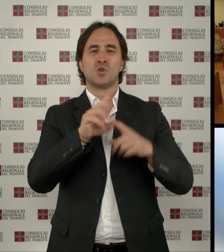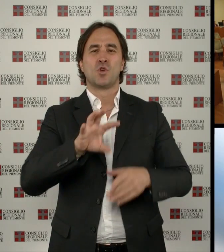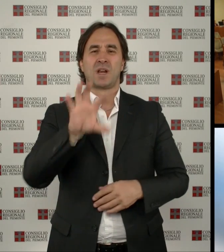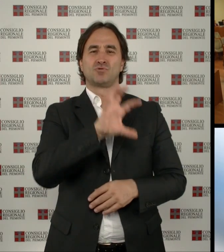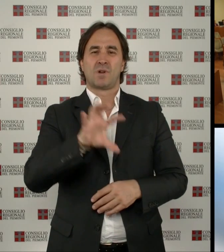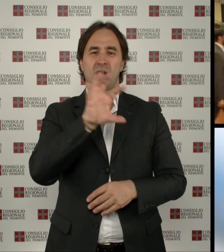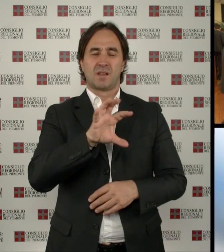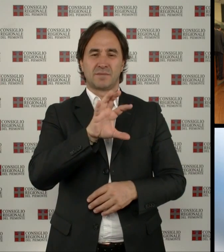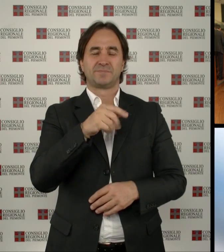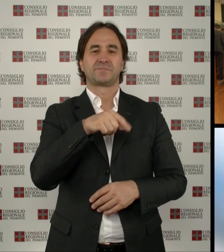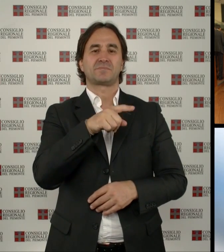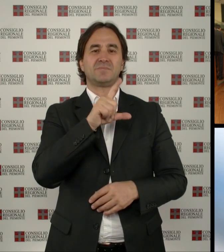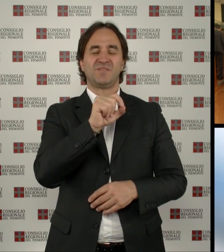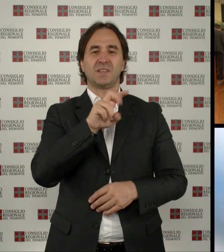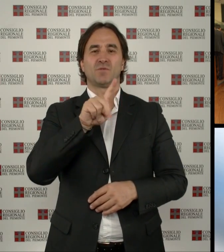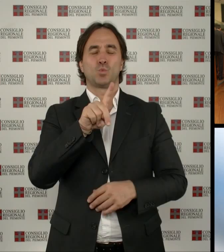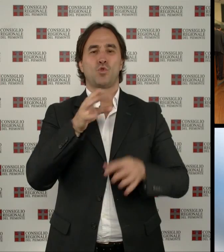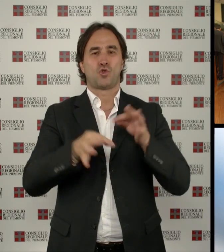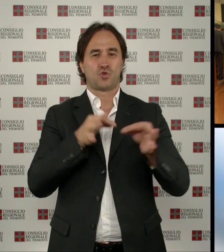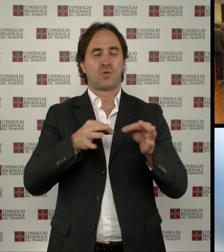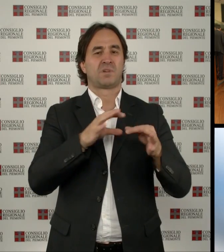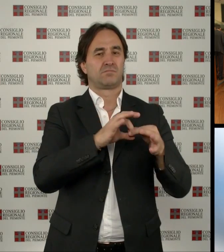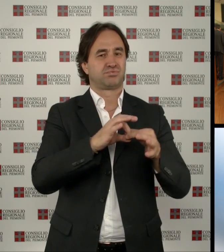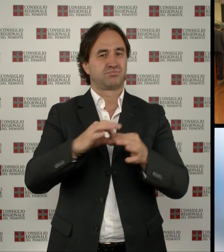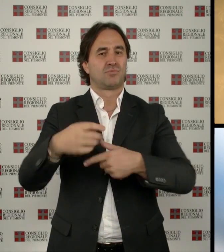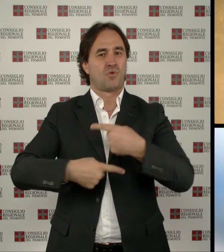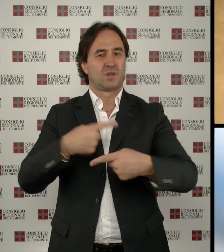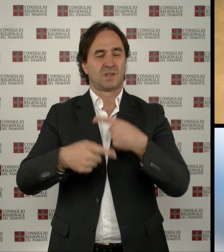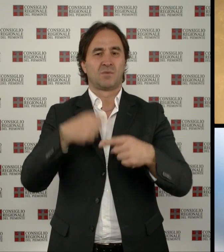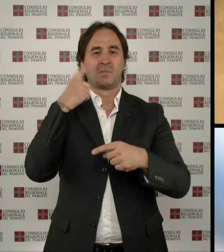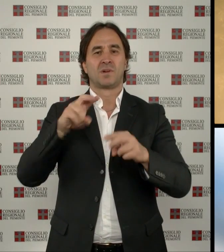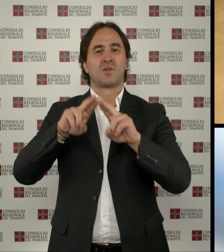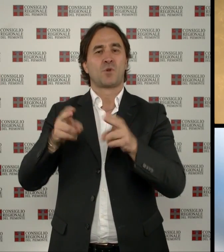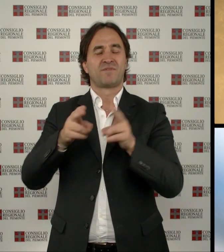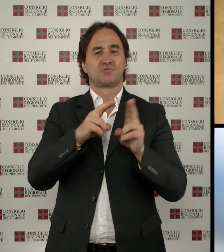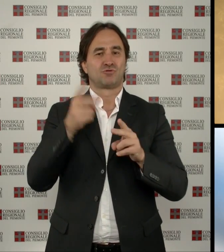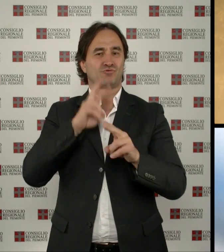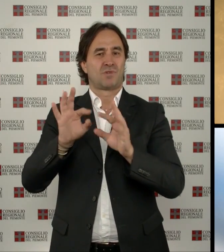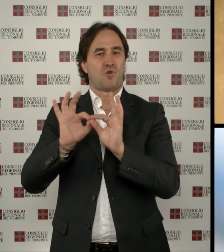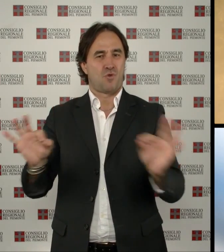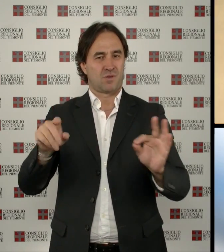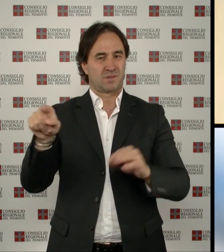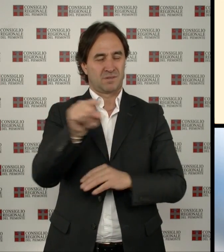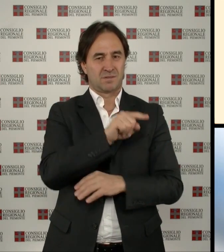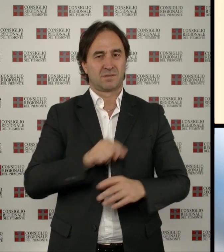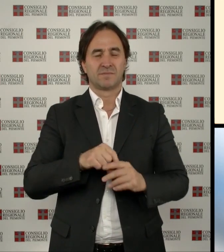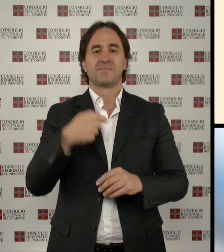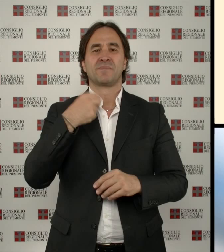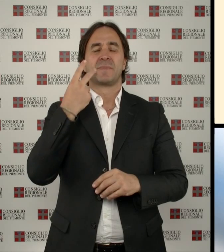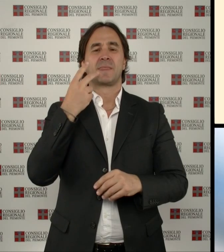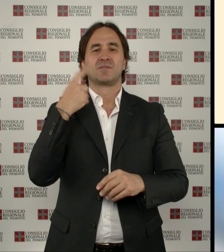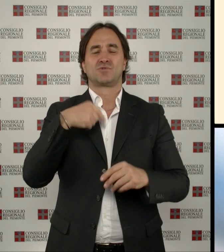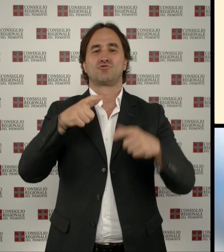ha proseguito il 20 e il 21 ottobre il dibattito sul riordino delle province. Tra le novità, l'individuazione, oltre la città